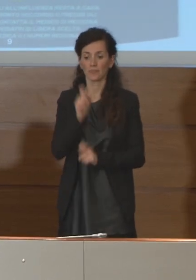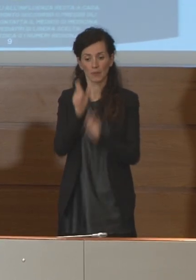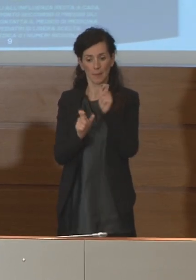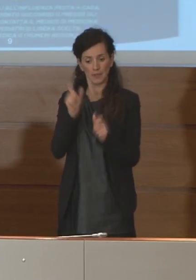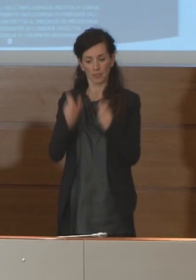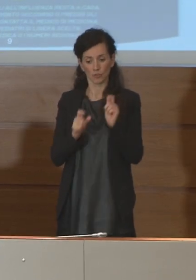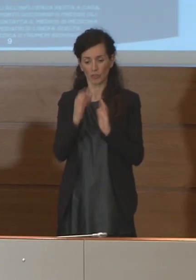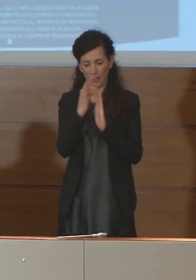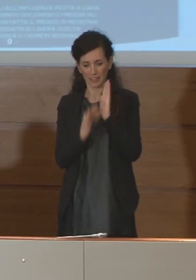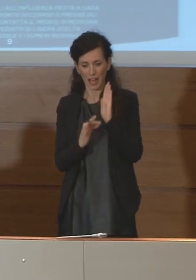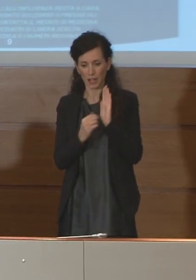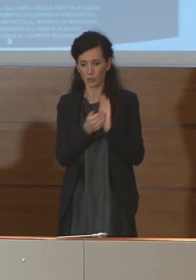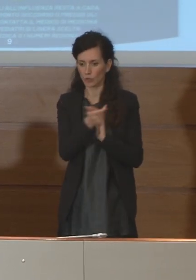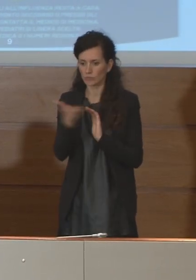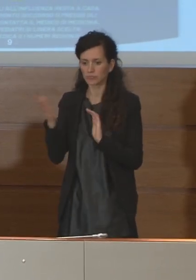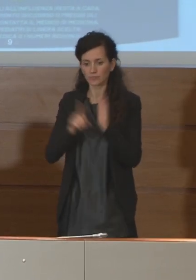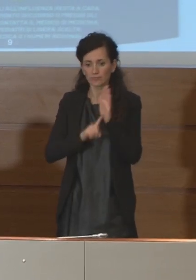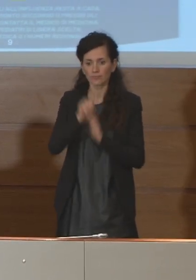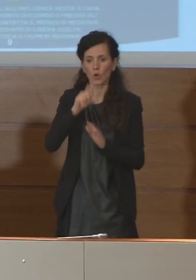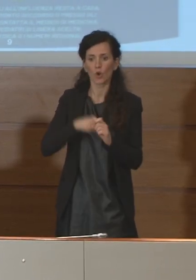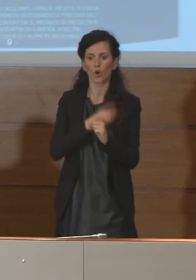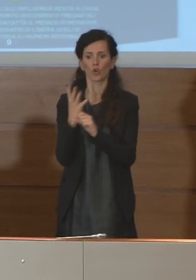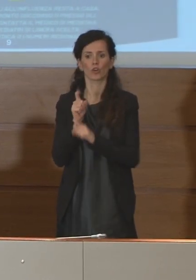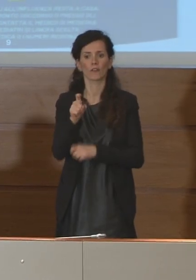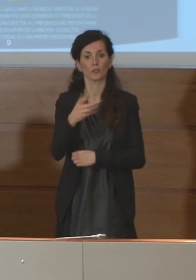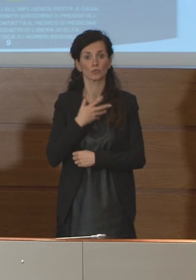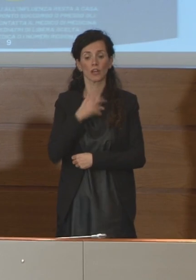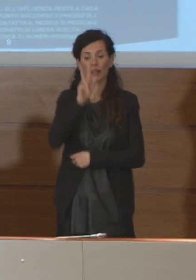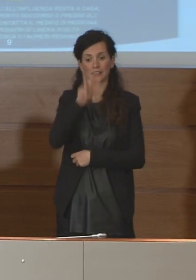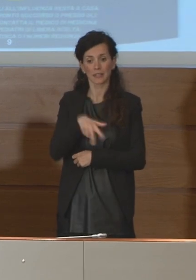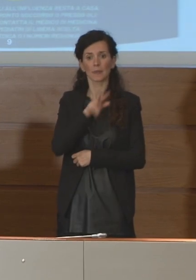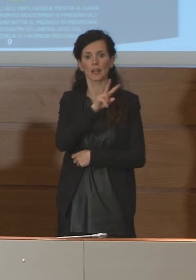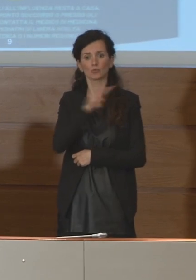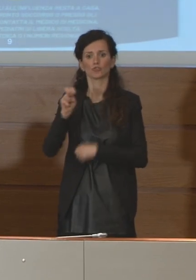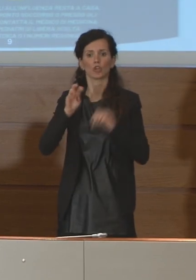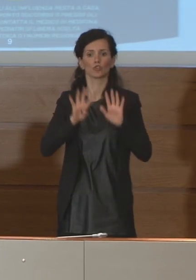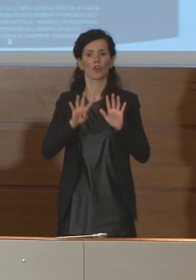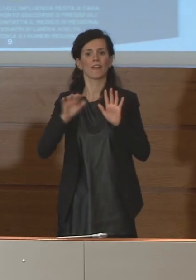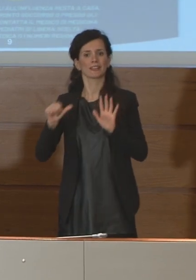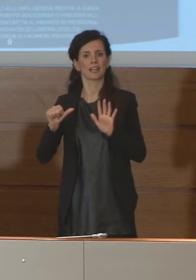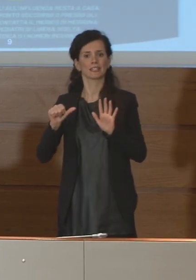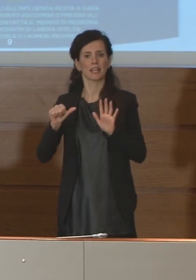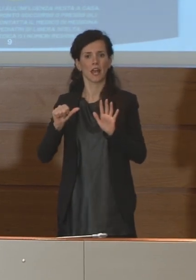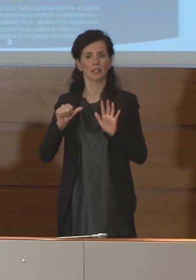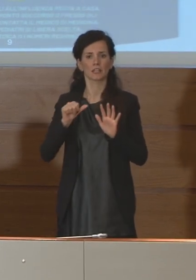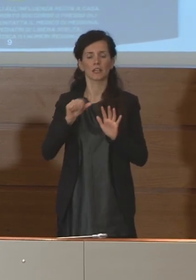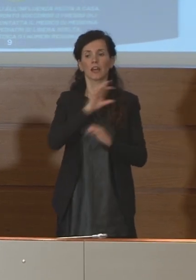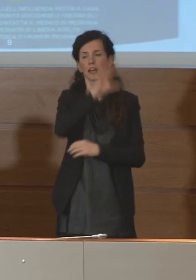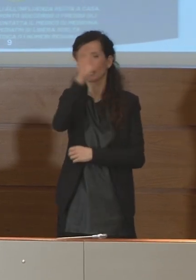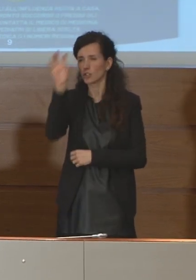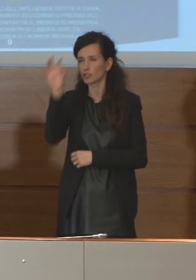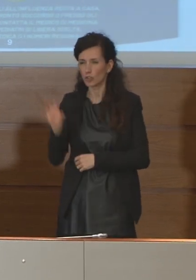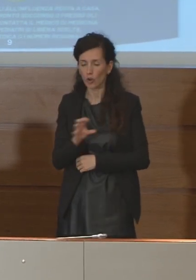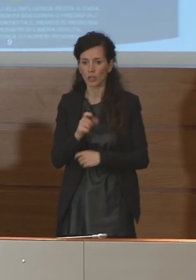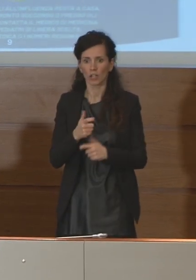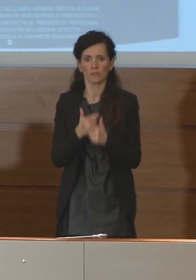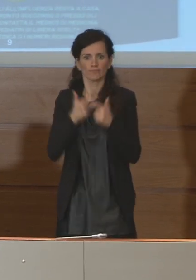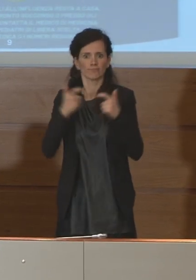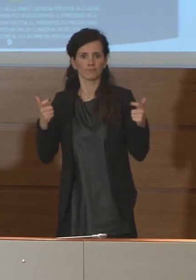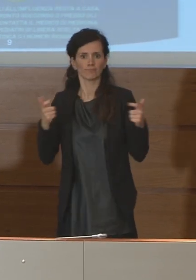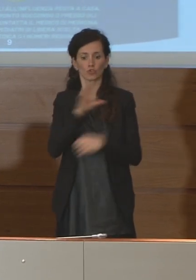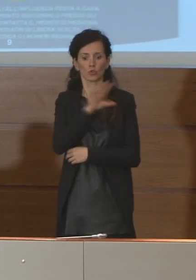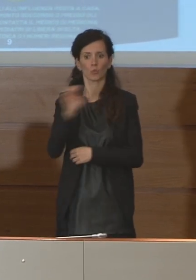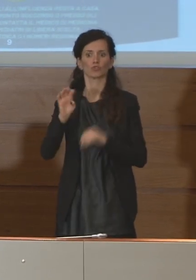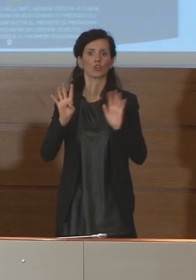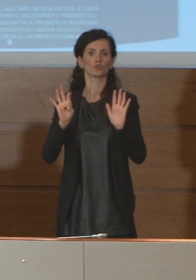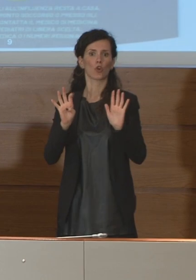attualmente è di 3.296 in tutte le regioni con un incremento di 590.